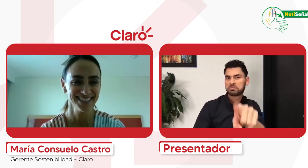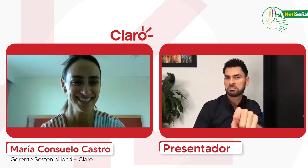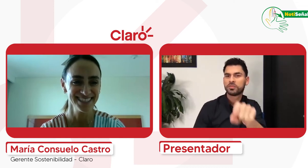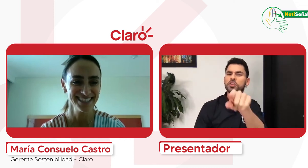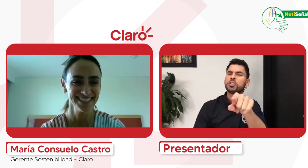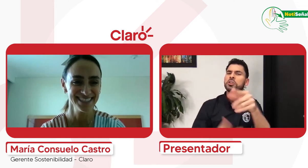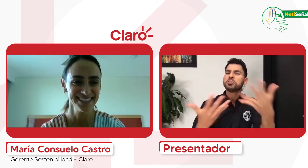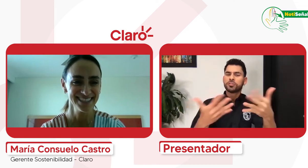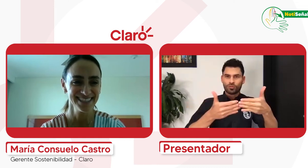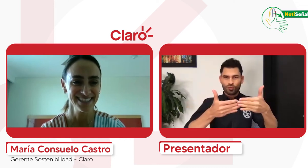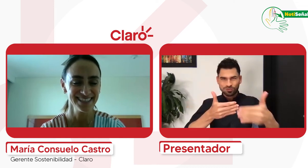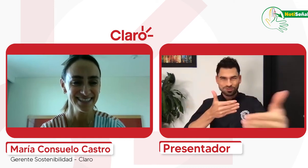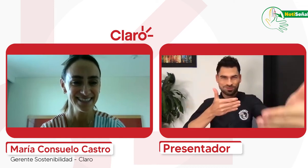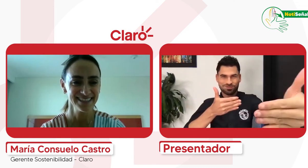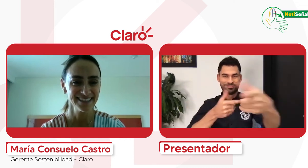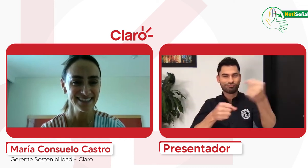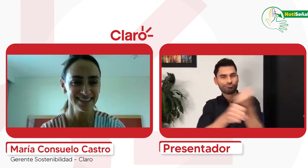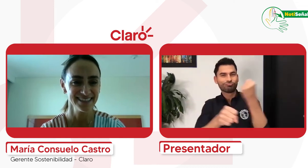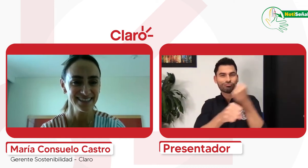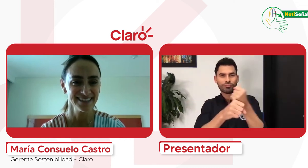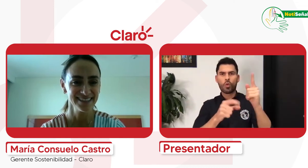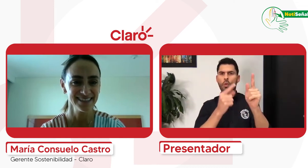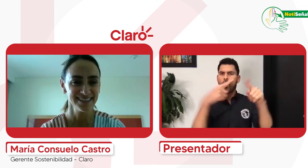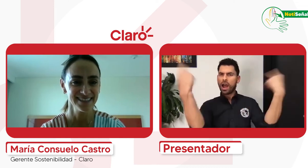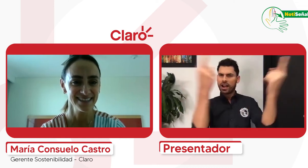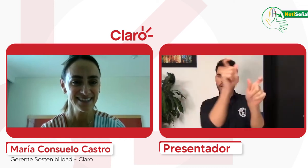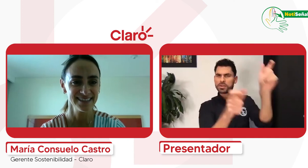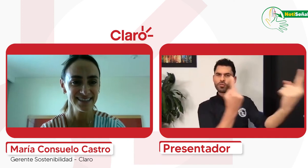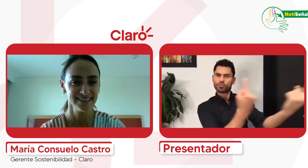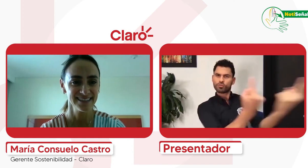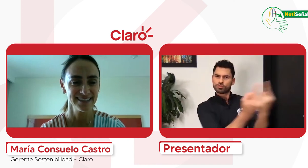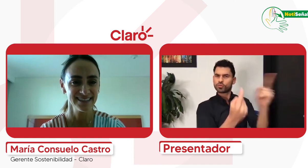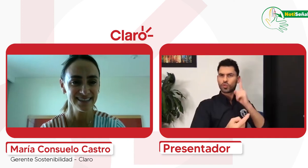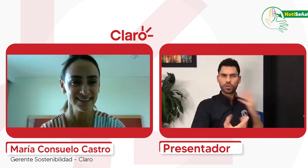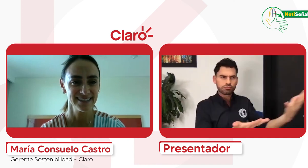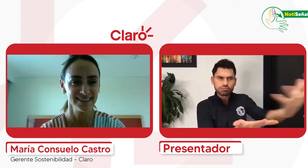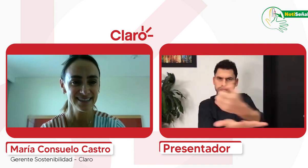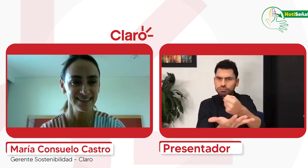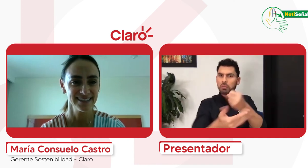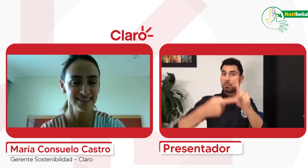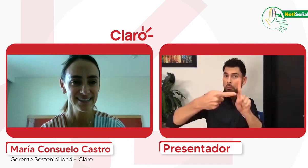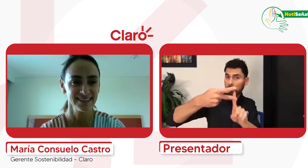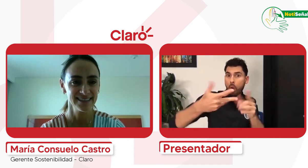Y ya para finalizar, de aquí en adelante, las personas sordas